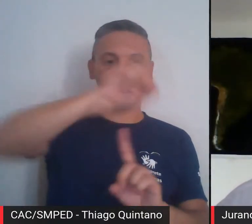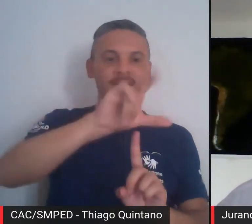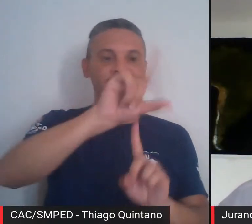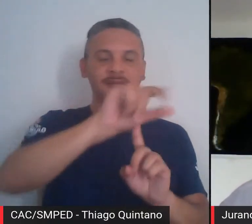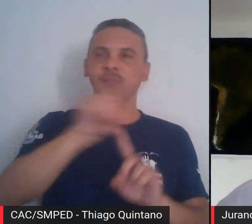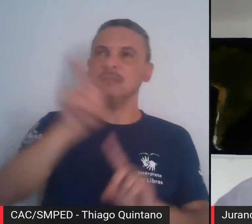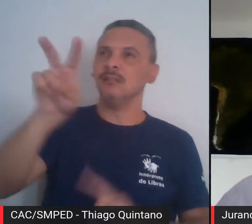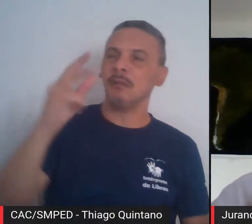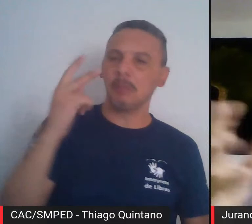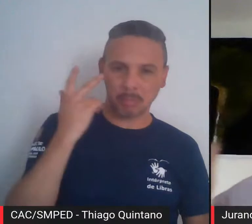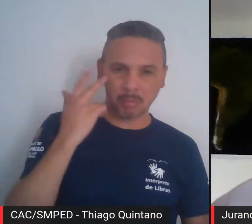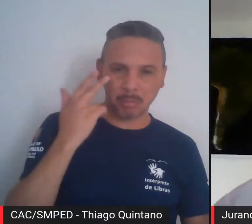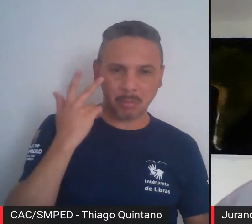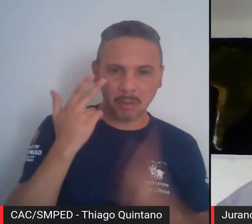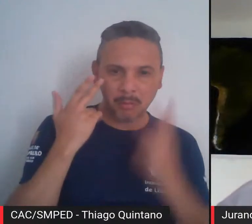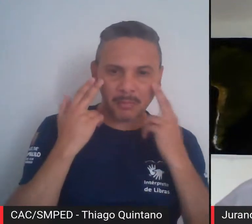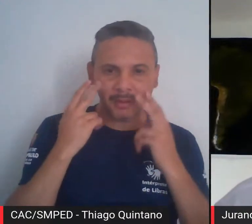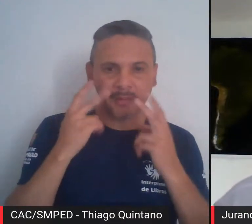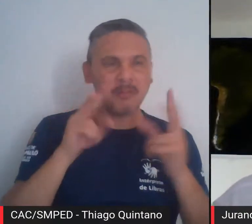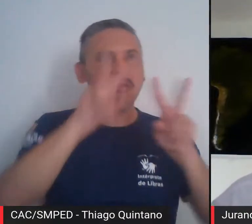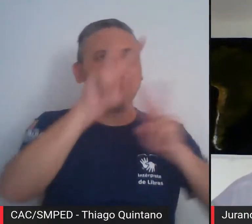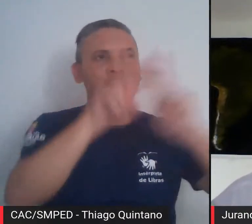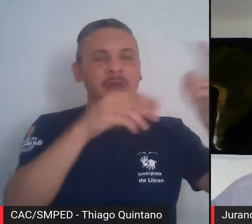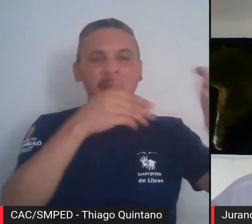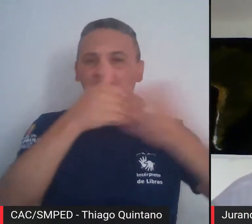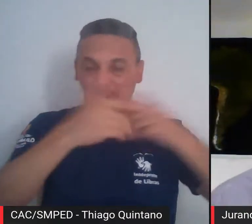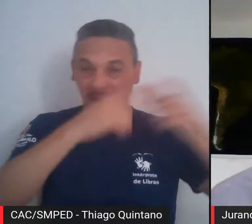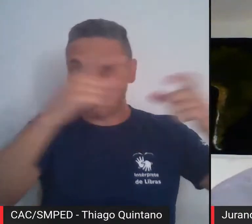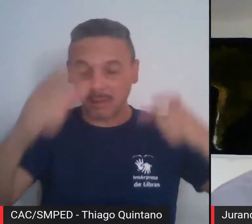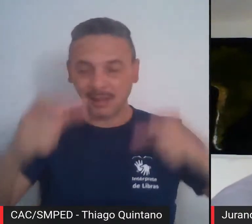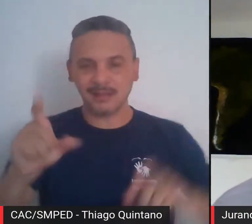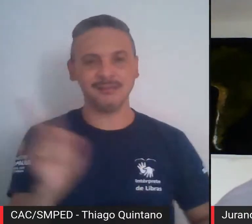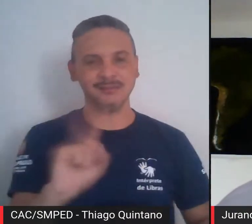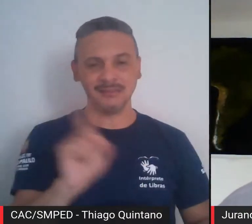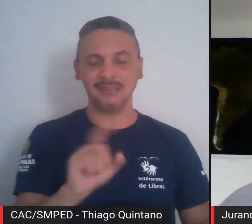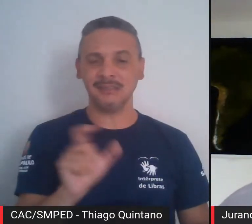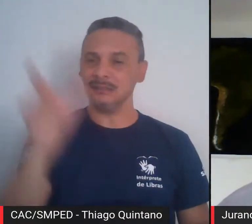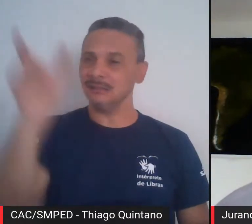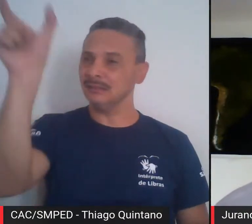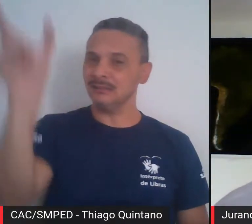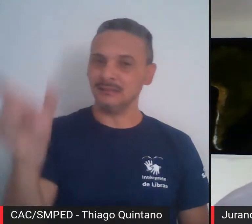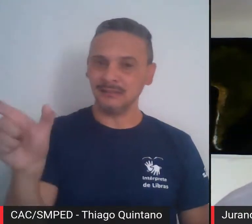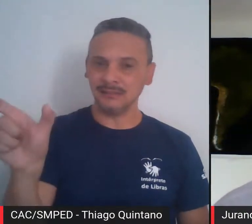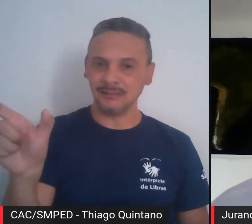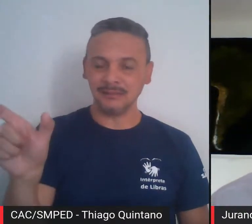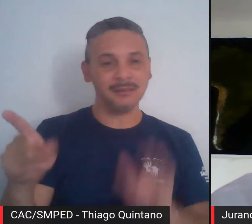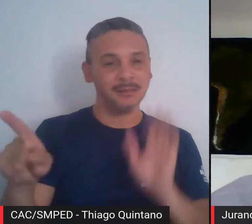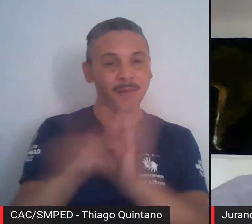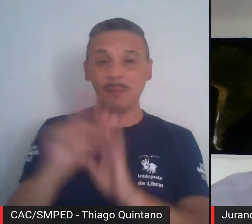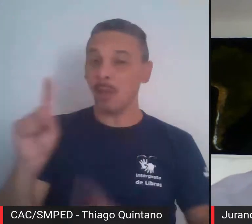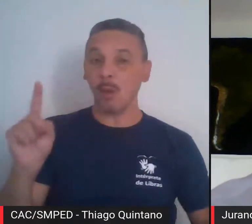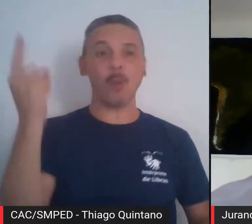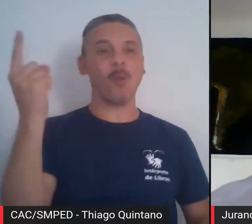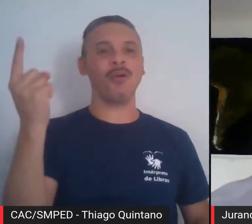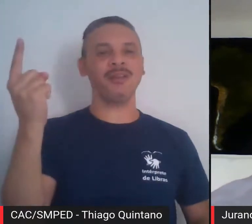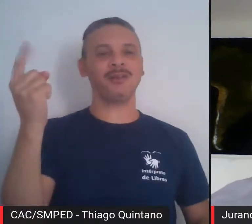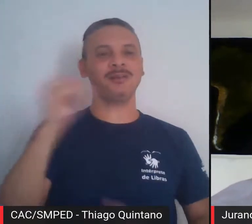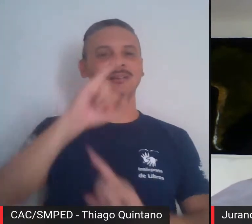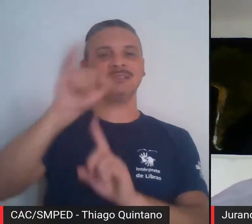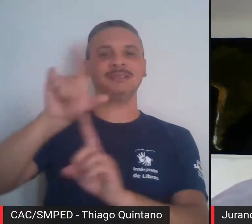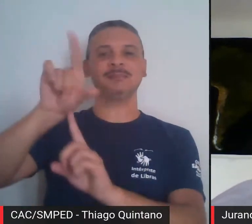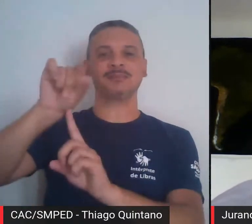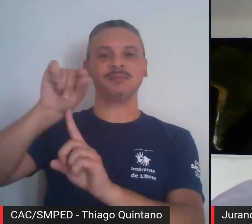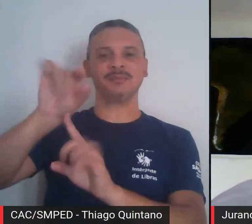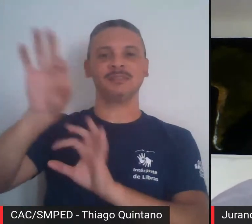que aparece em todo o contexto dos arredores da cidade, ele é quase que exclusivo, ele tem uma réplica,